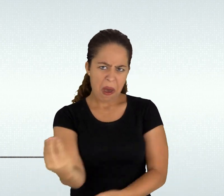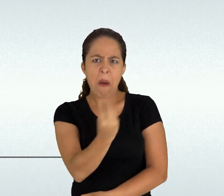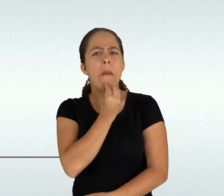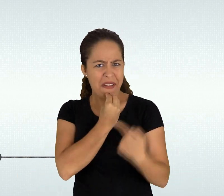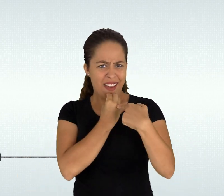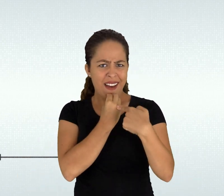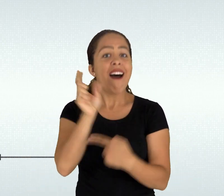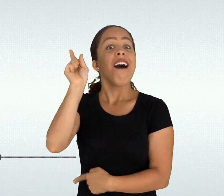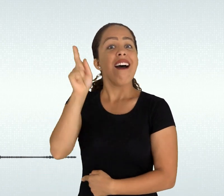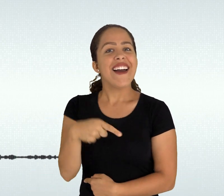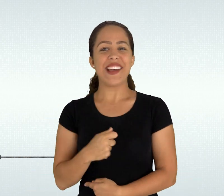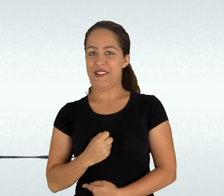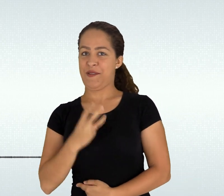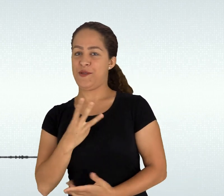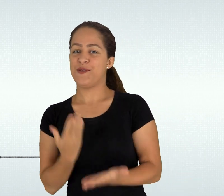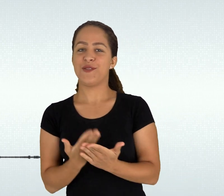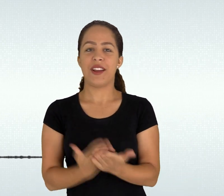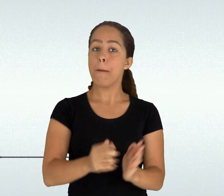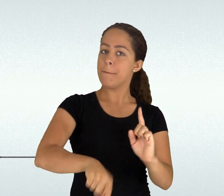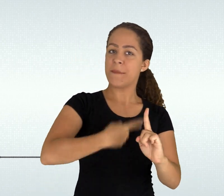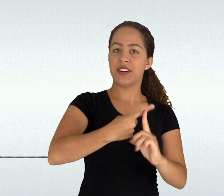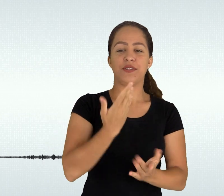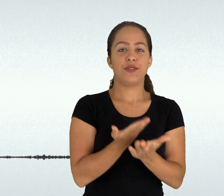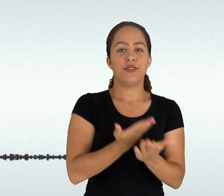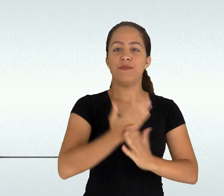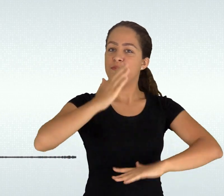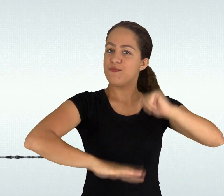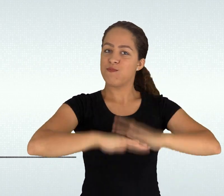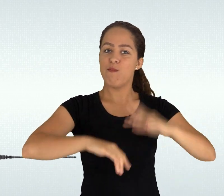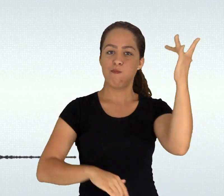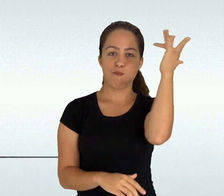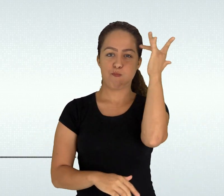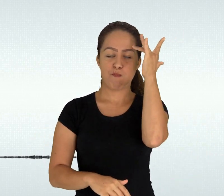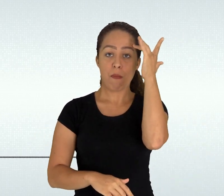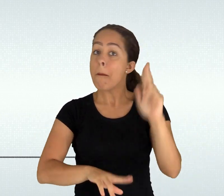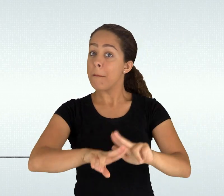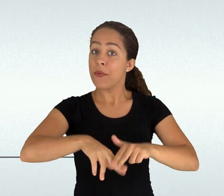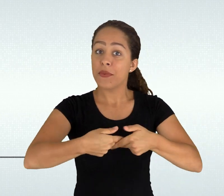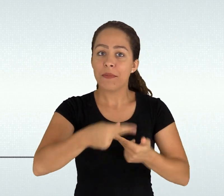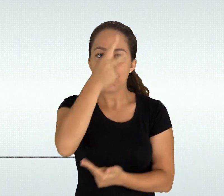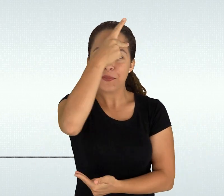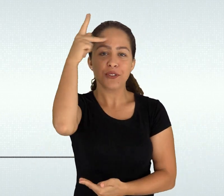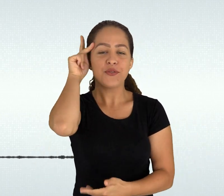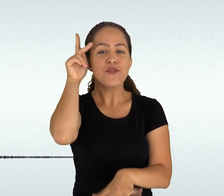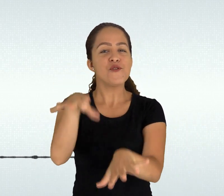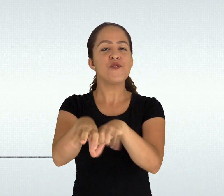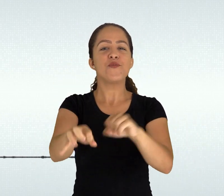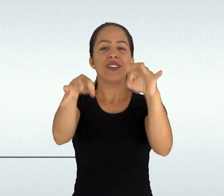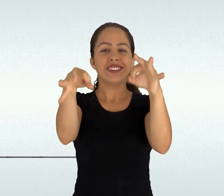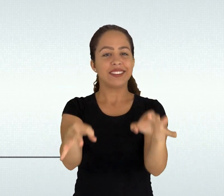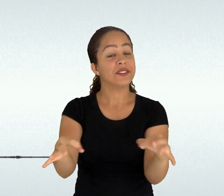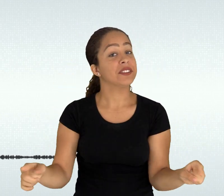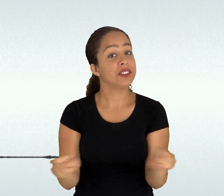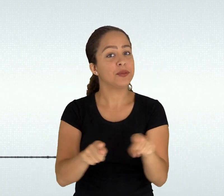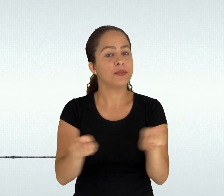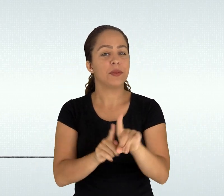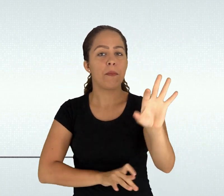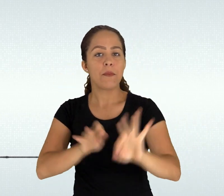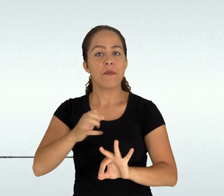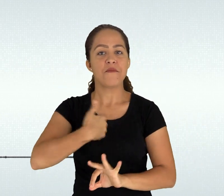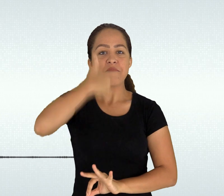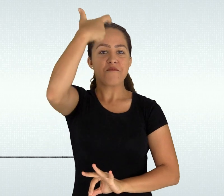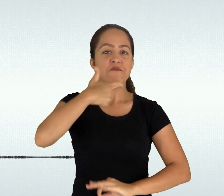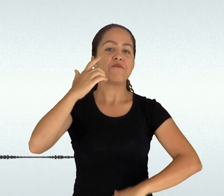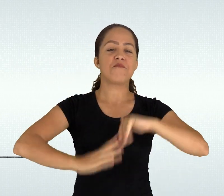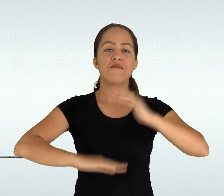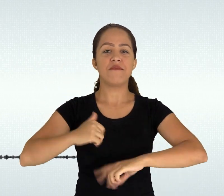ensino médio comumente conhecidos como cursos de ensino médio integrado carregam a importante missão